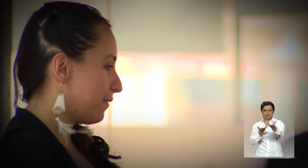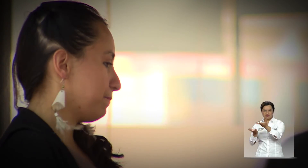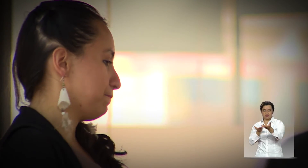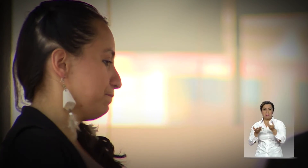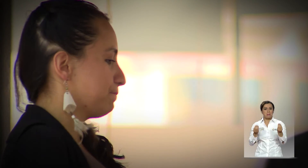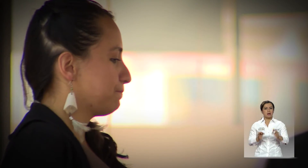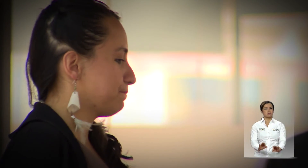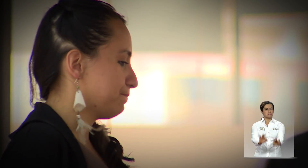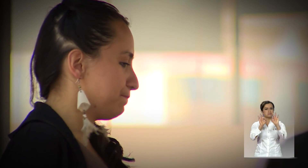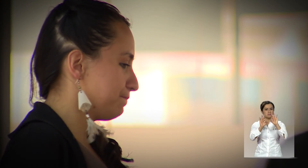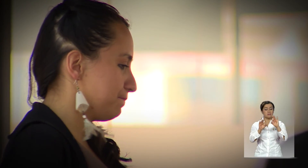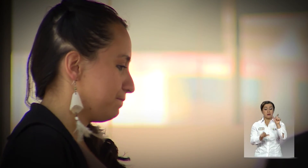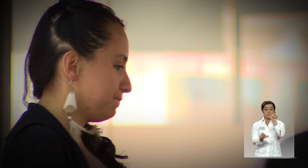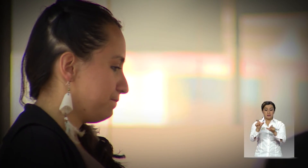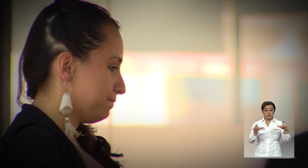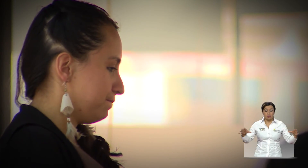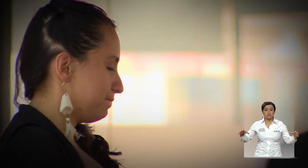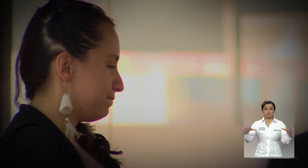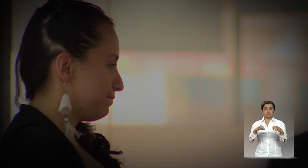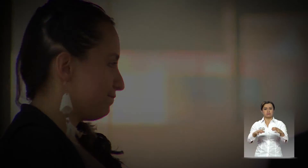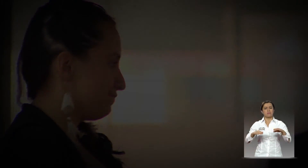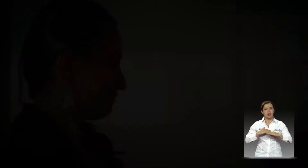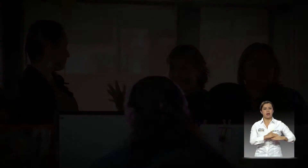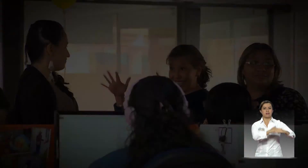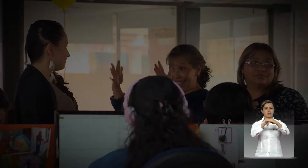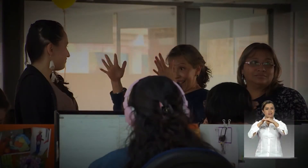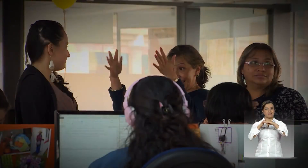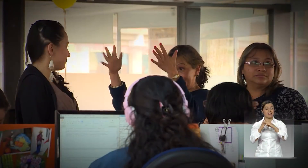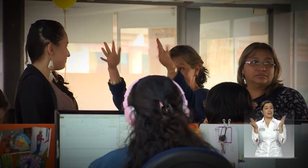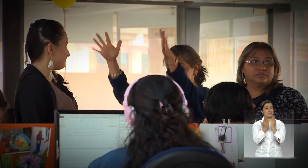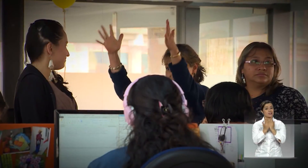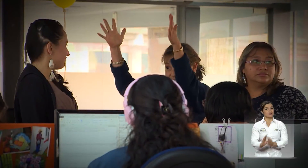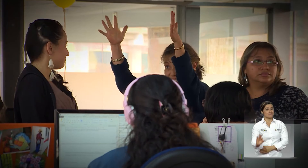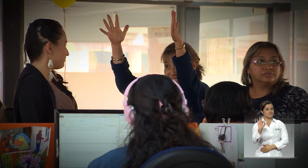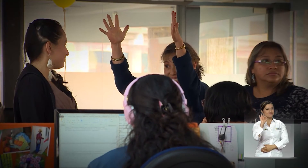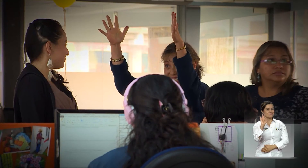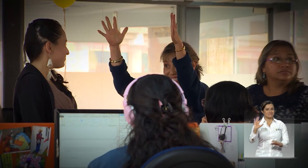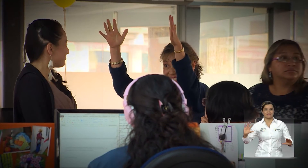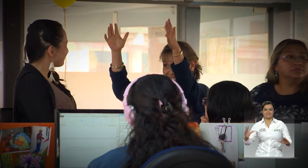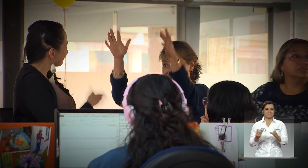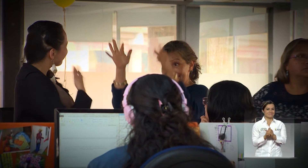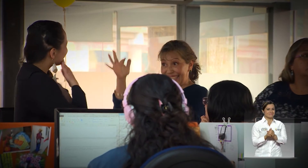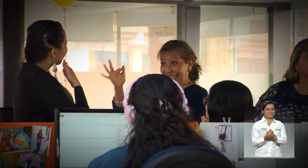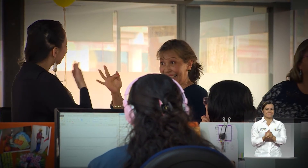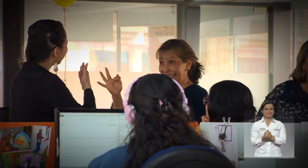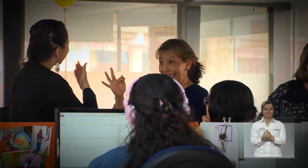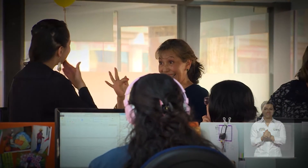comunicación para garantizar una sociedad más equitativa, mejor educada e incluyente.